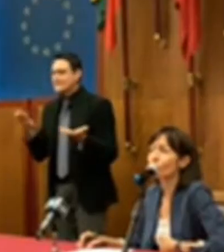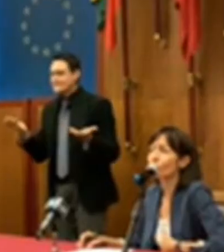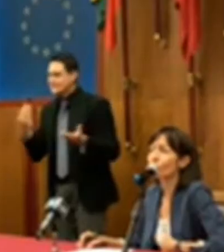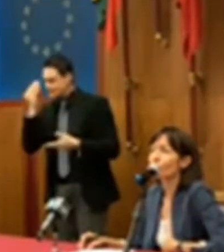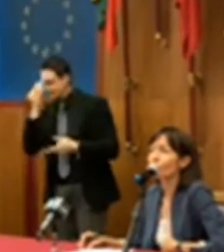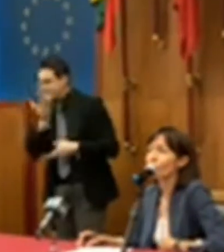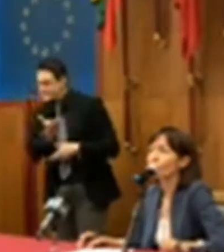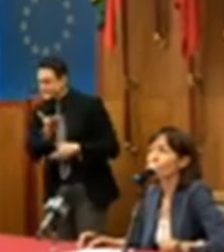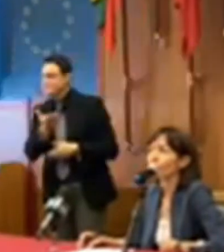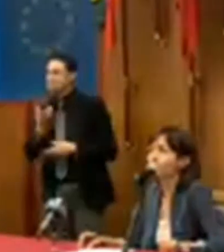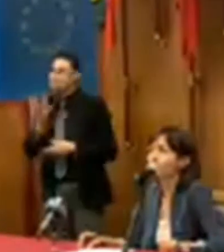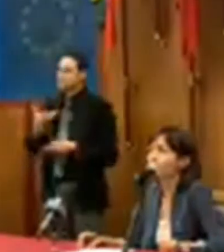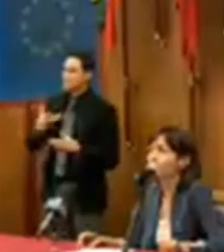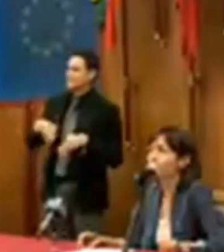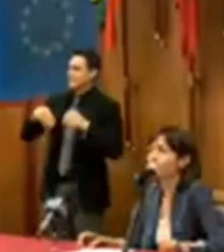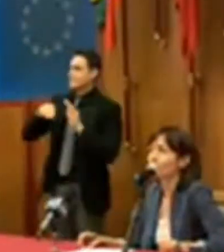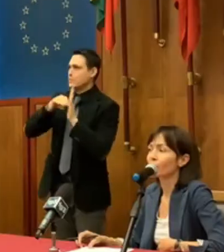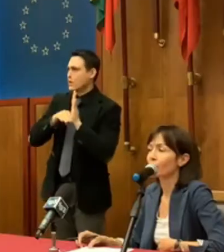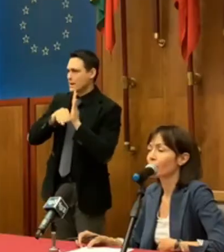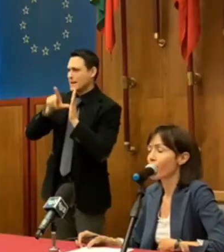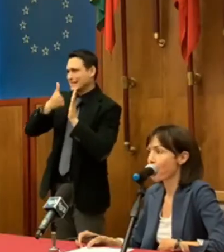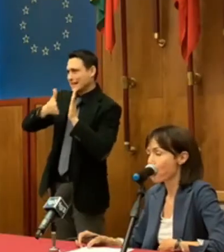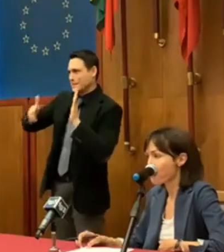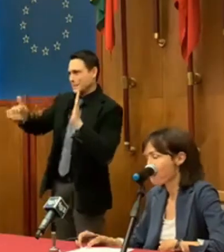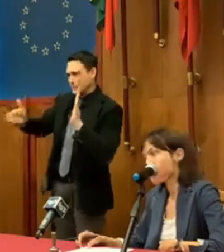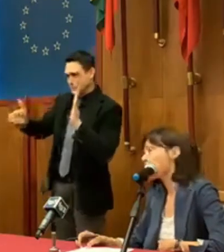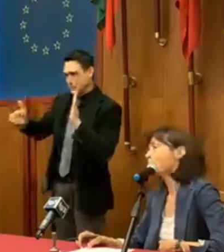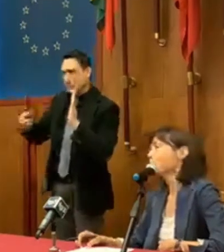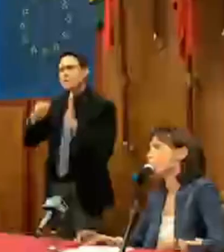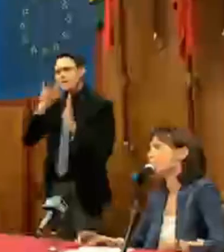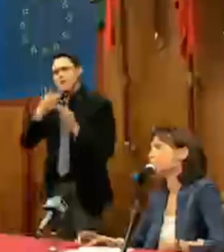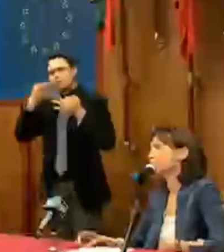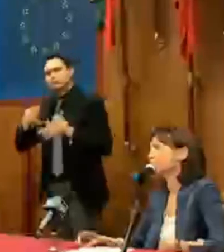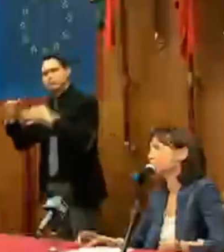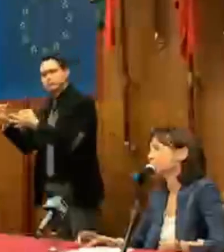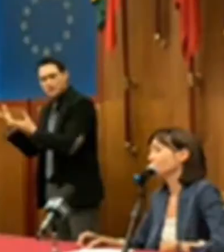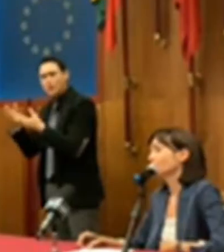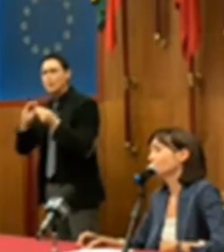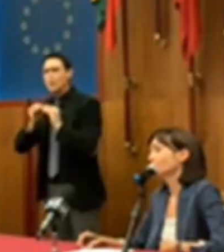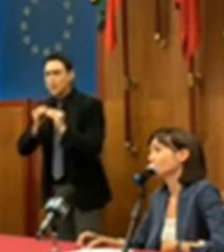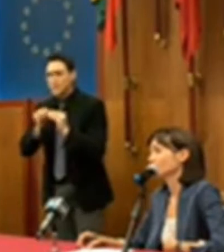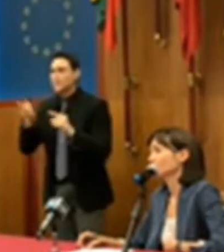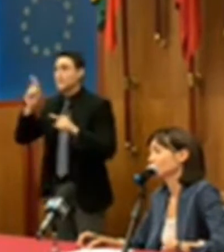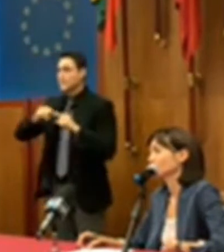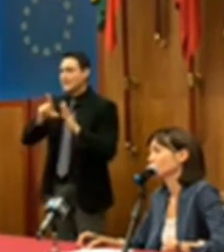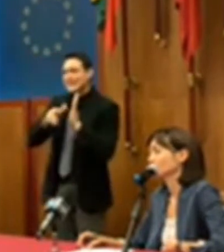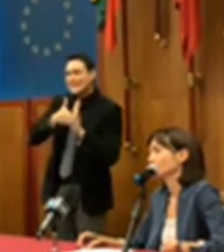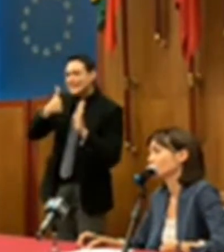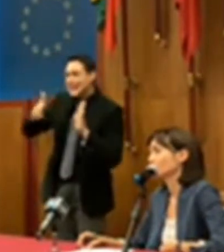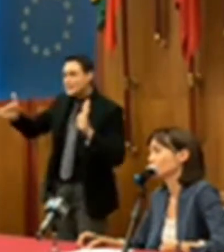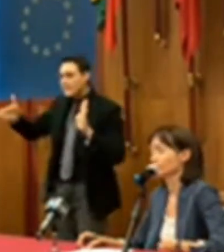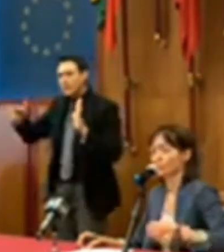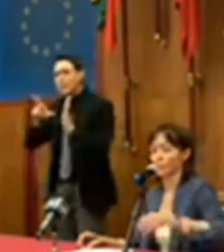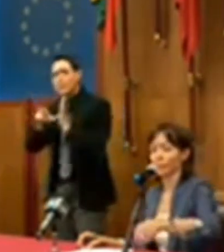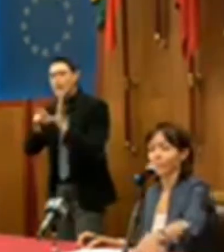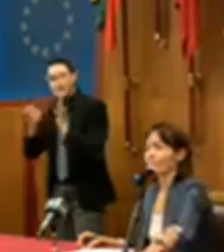cronoprogramma pensate di potere risolvere e in che tempi questa che è la vera tragedia della città di Messina?